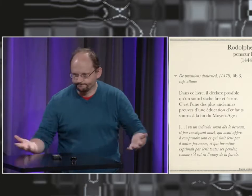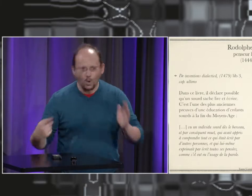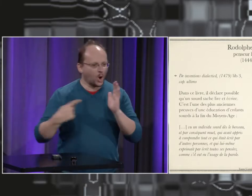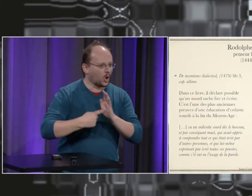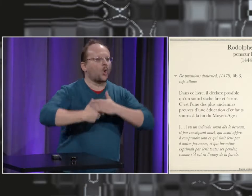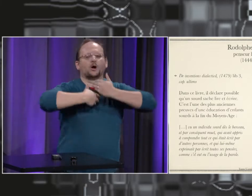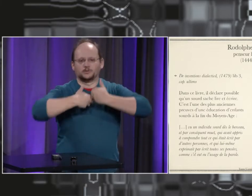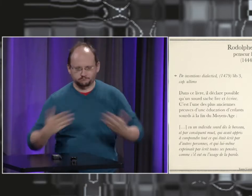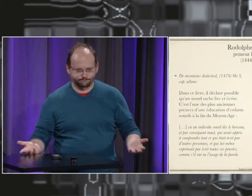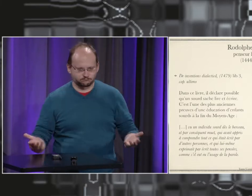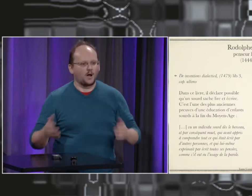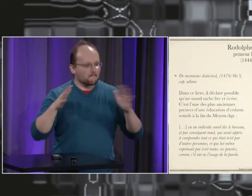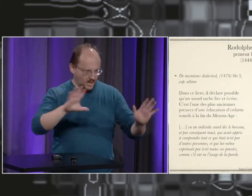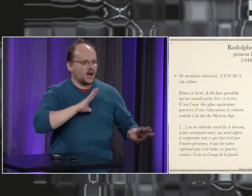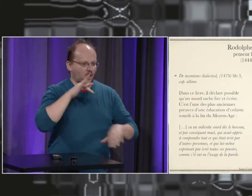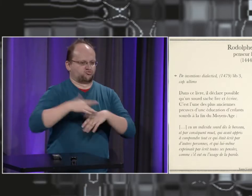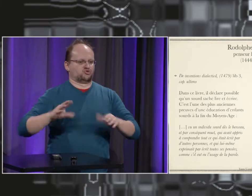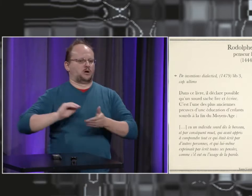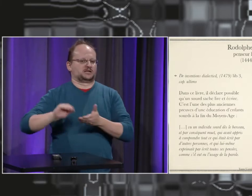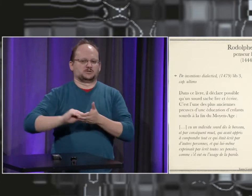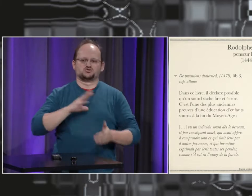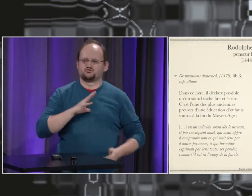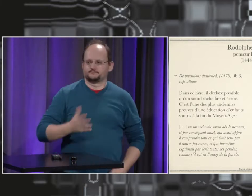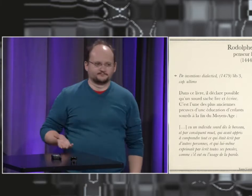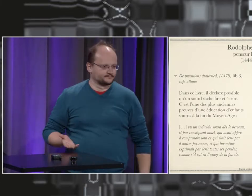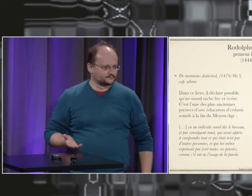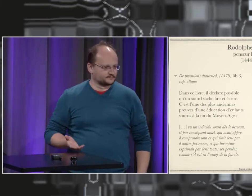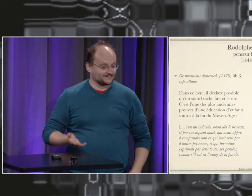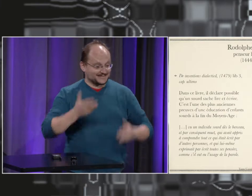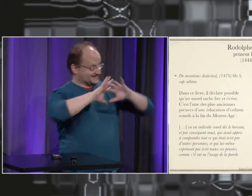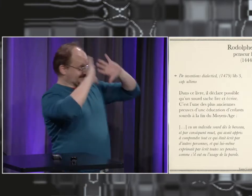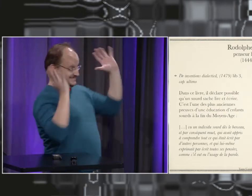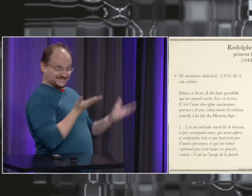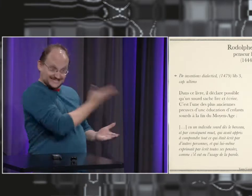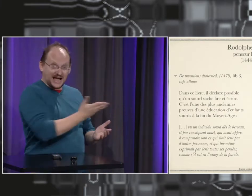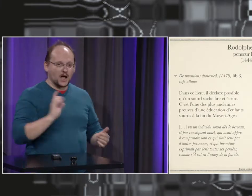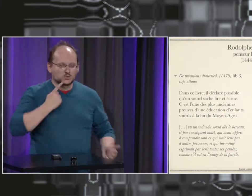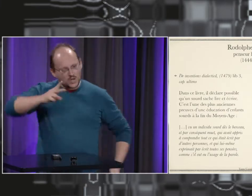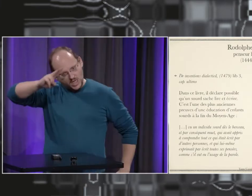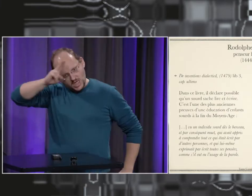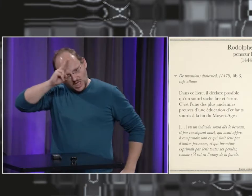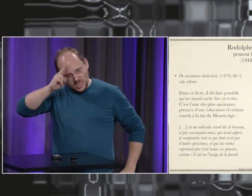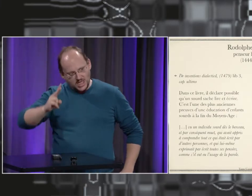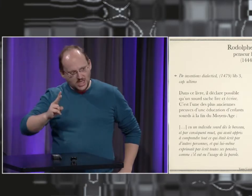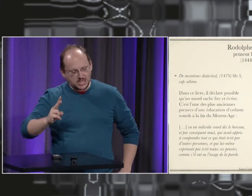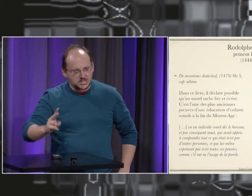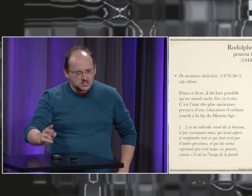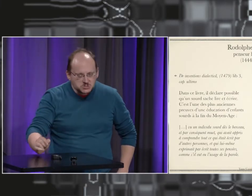instruit ces personnes, quand, où, mais on a des preuves que les personnes sourdes de l'époque savaient lire et écrire. Donc,